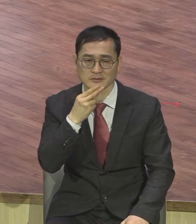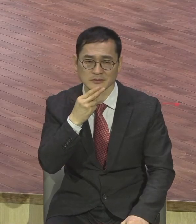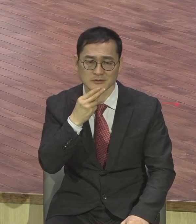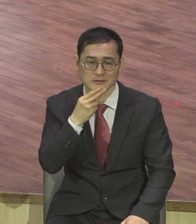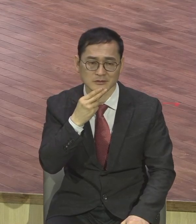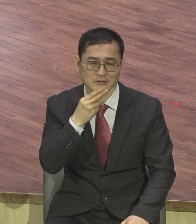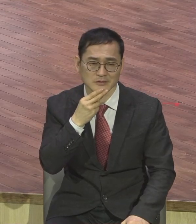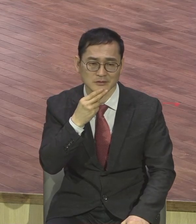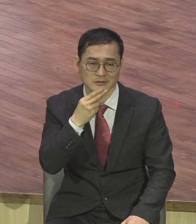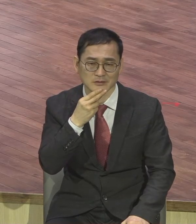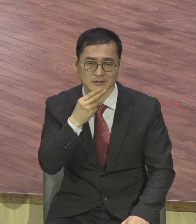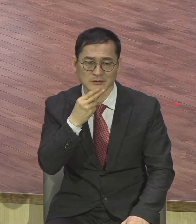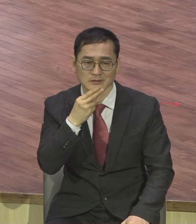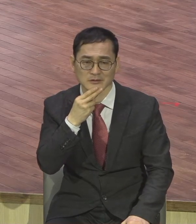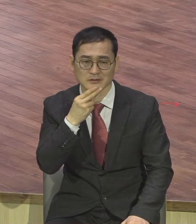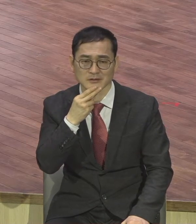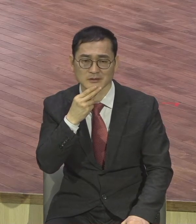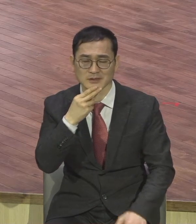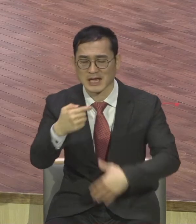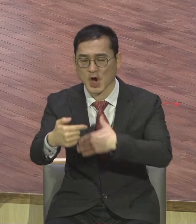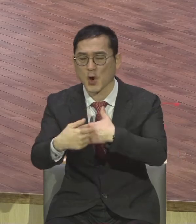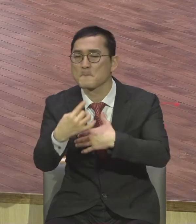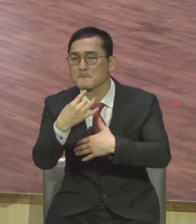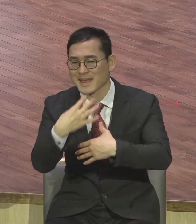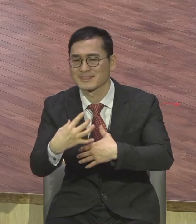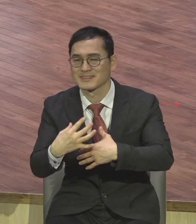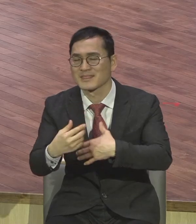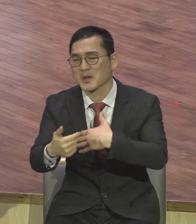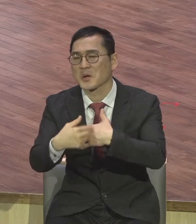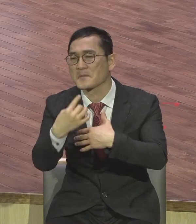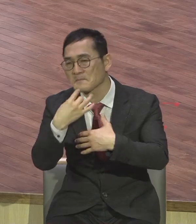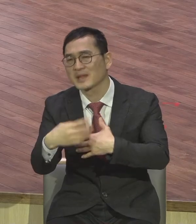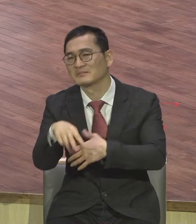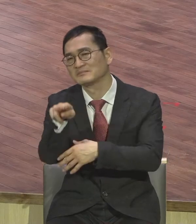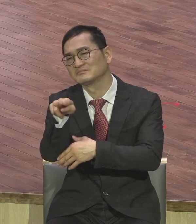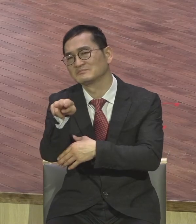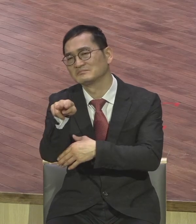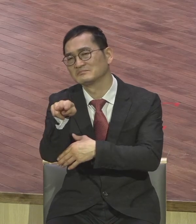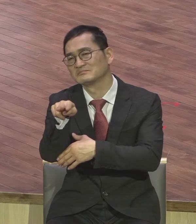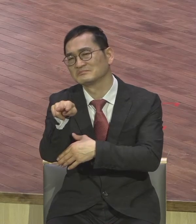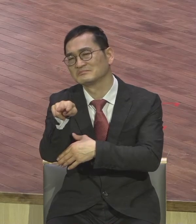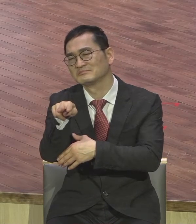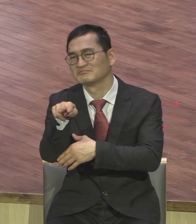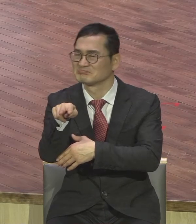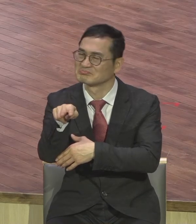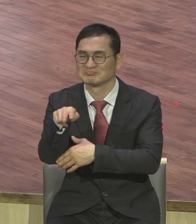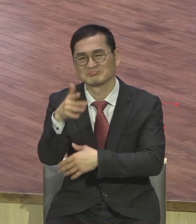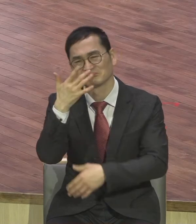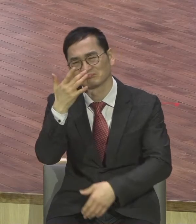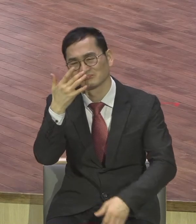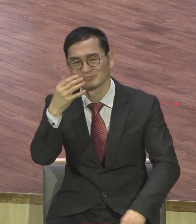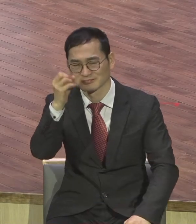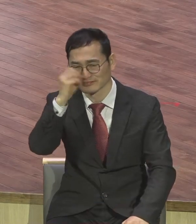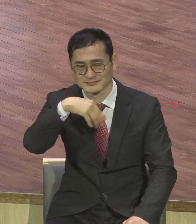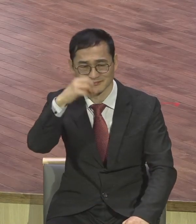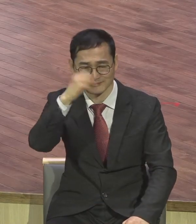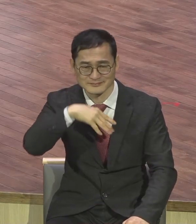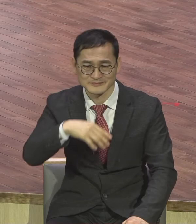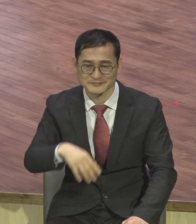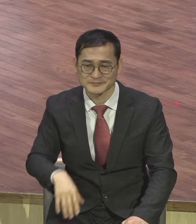서론만 보는 겁니다 하나님의 능력을 처음을 못하지요 그래서 하니까 자기 힘으로 자기가 살아야지요